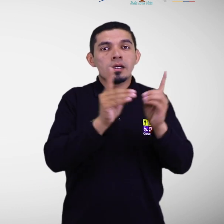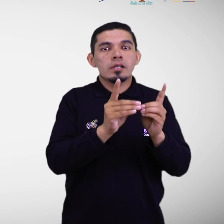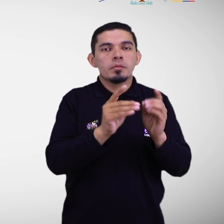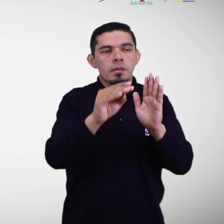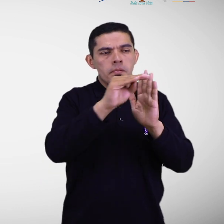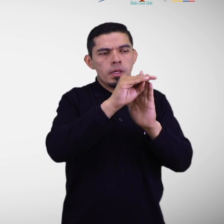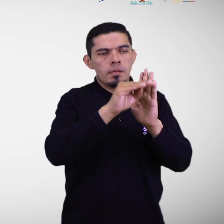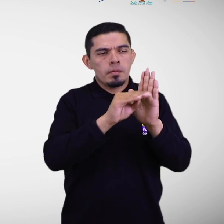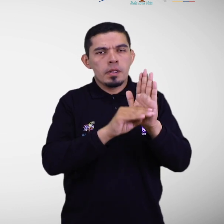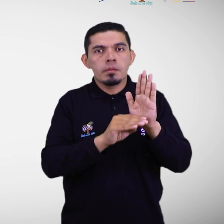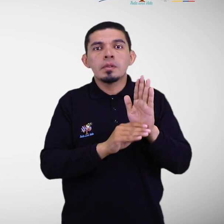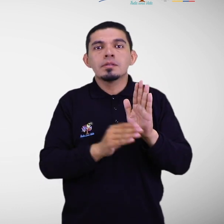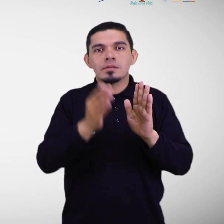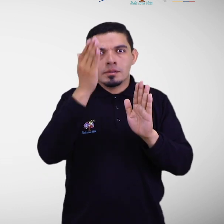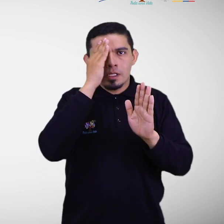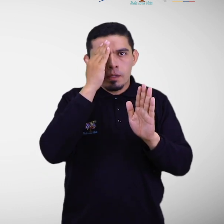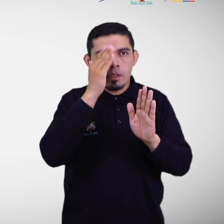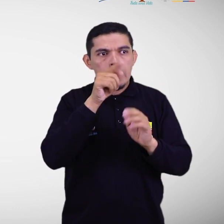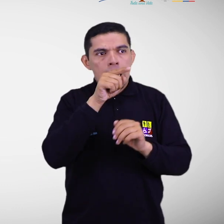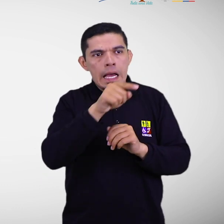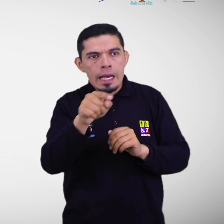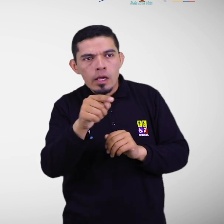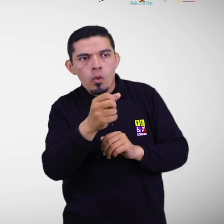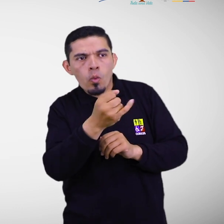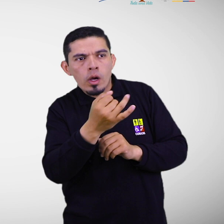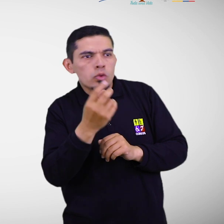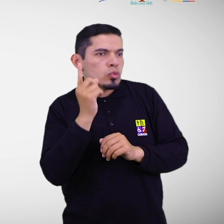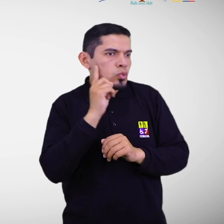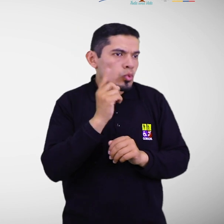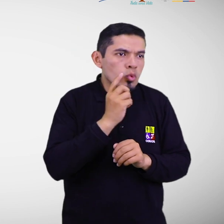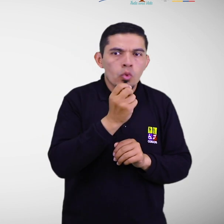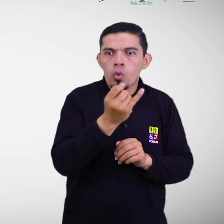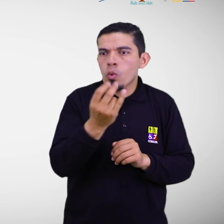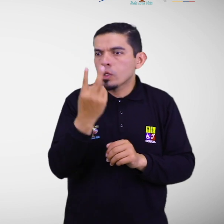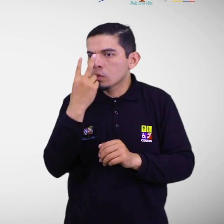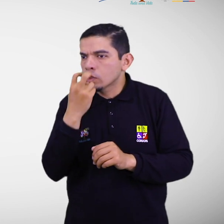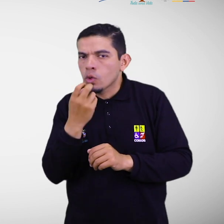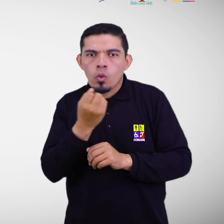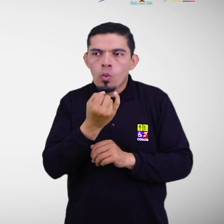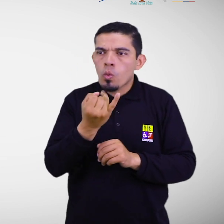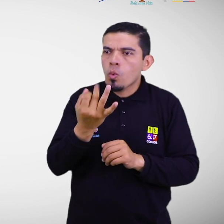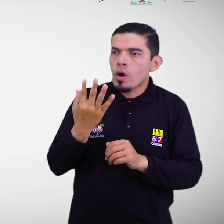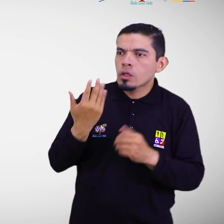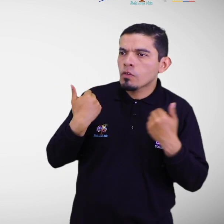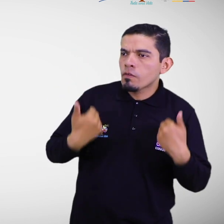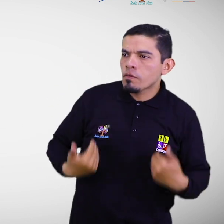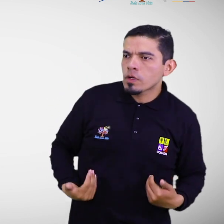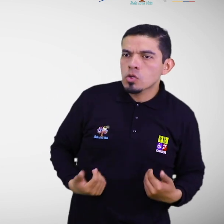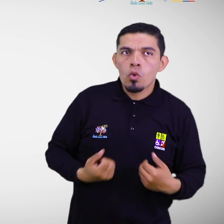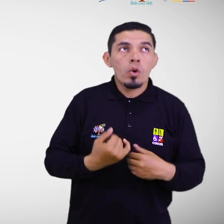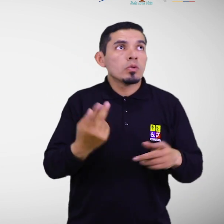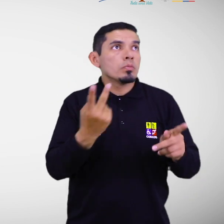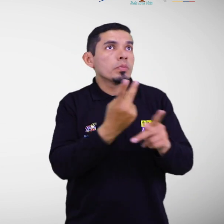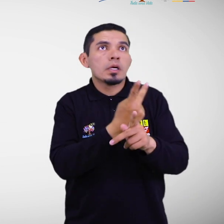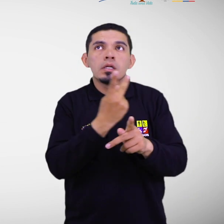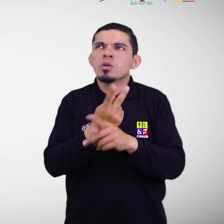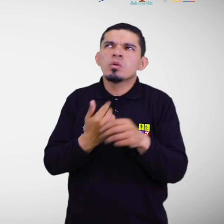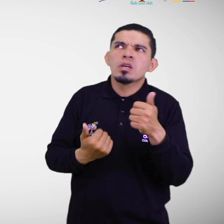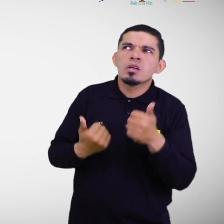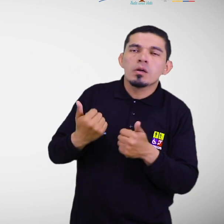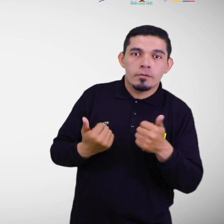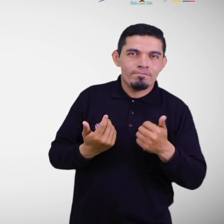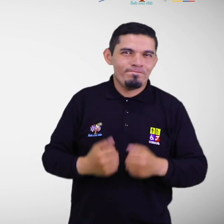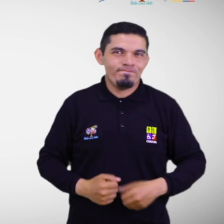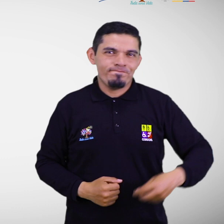ubicación por tipo de discapacidad para efectos de identificar frente a qué tipo de riesgos se encuentran expuestas. 2.